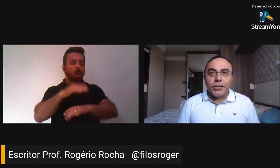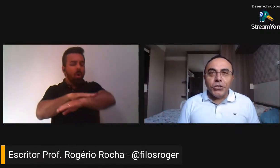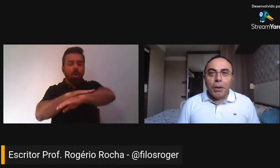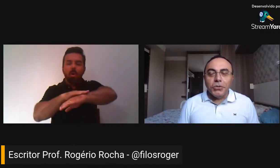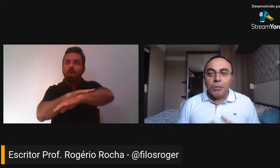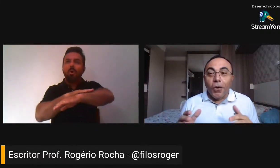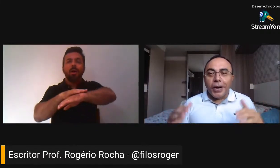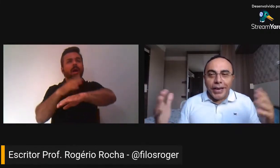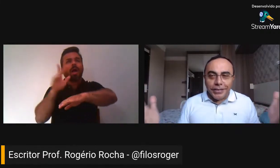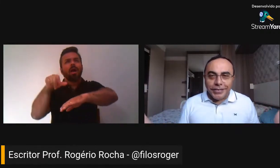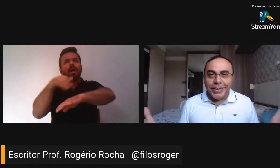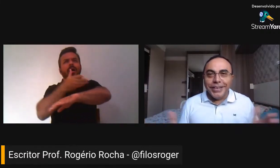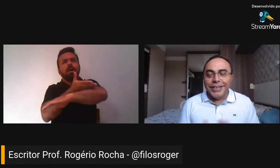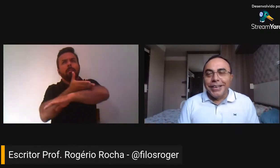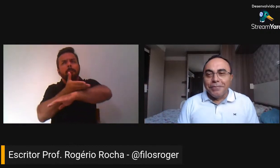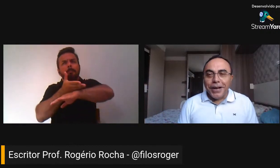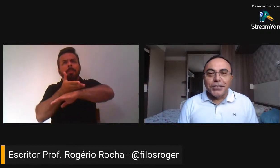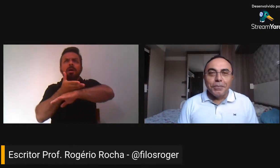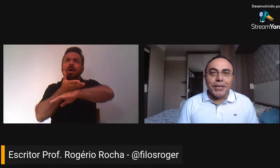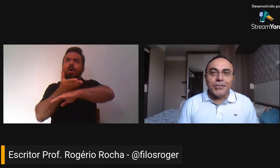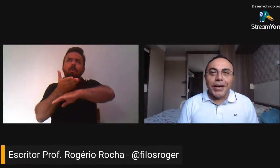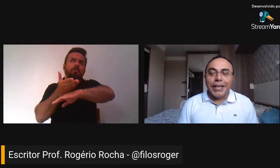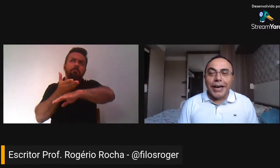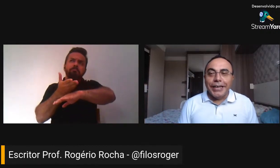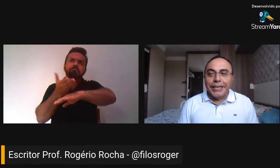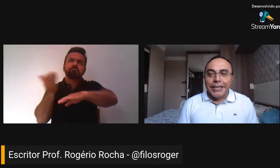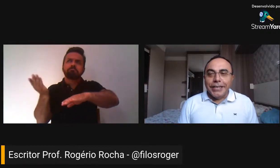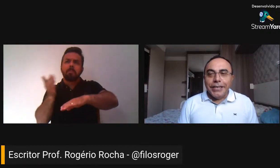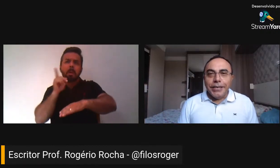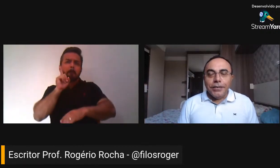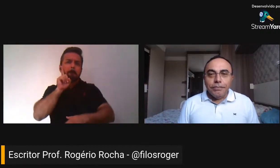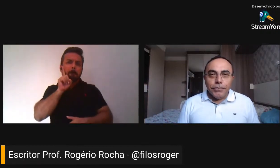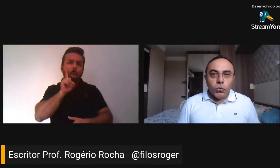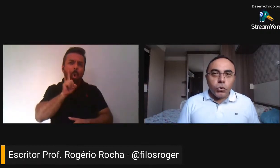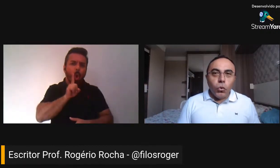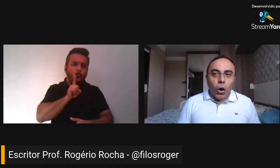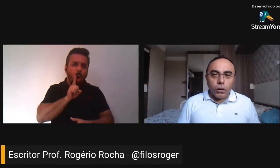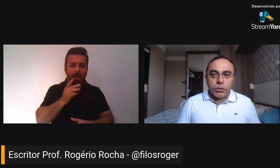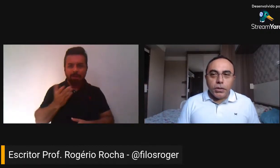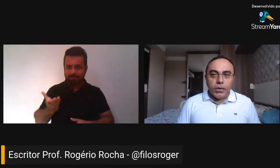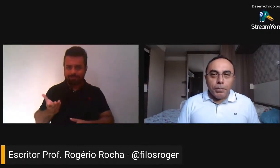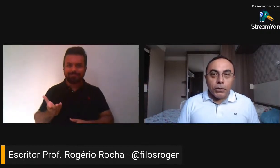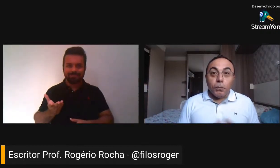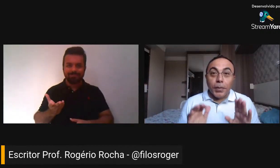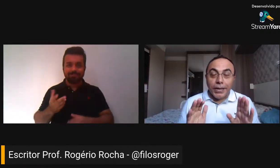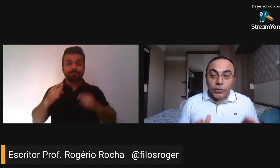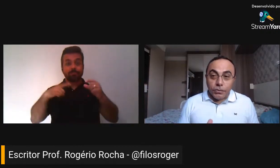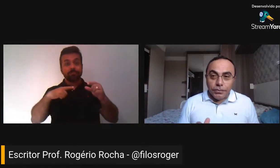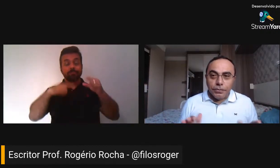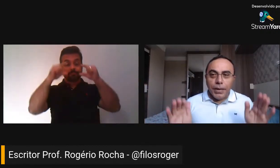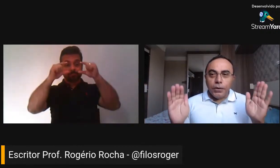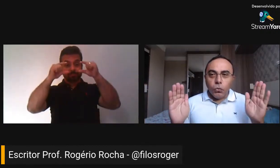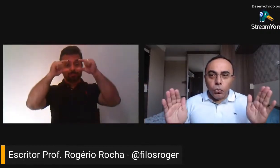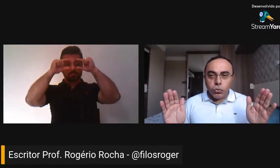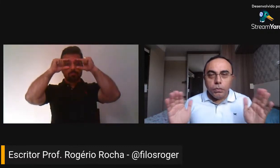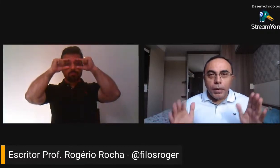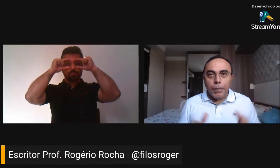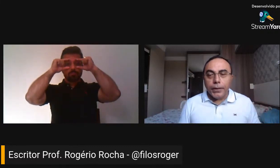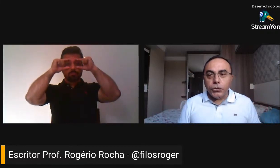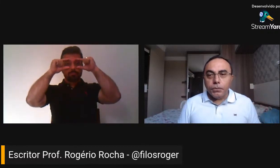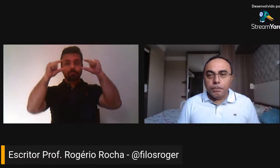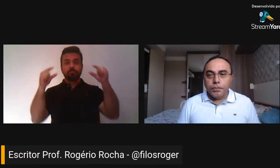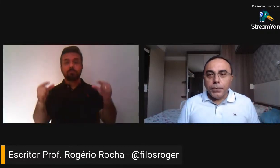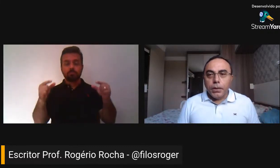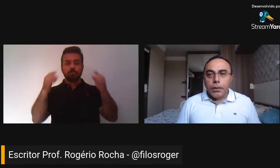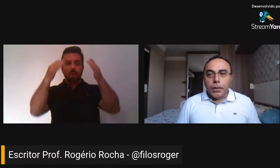que no Brasil chamamos de moreno, mais ou menos, vá lá. E uso óculos, tenho cabelo preto, bem curto,